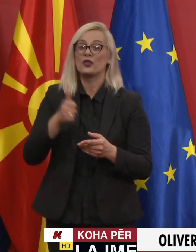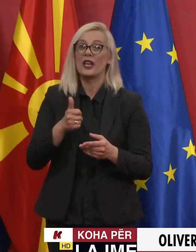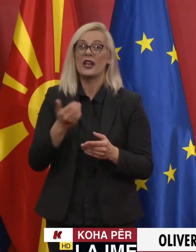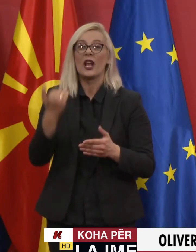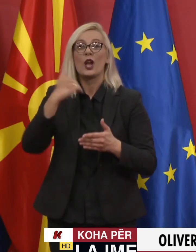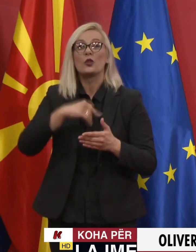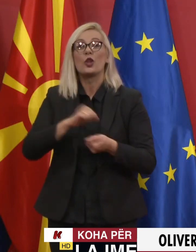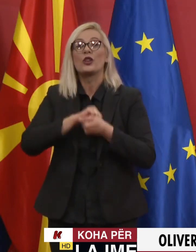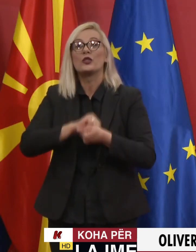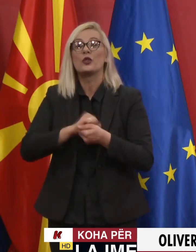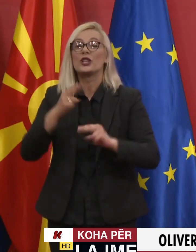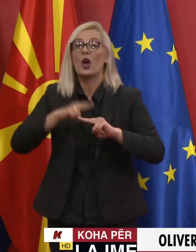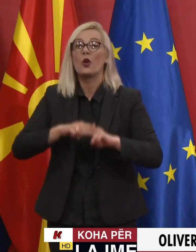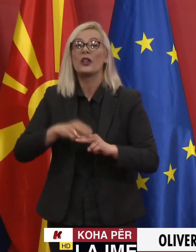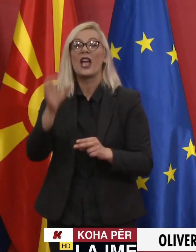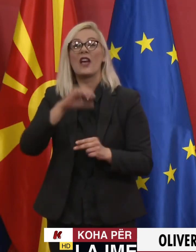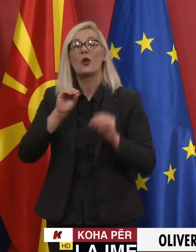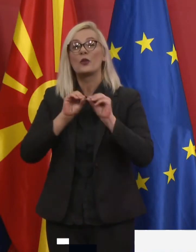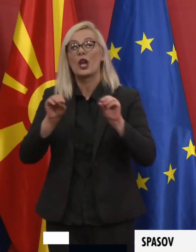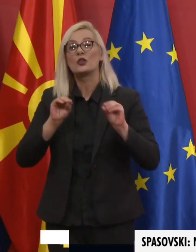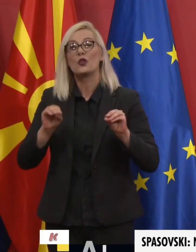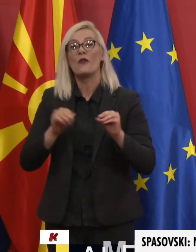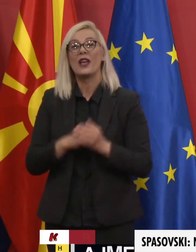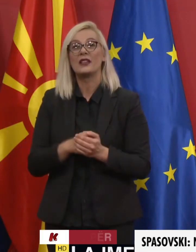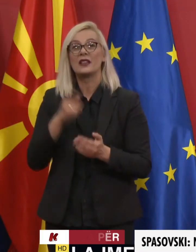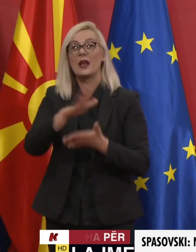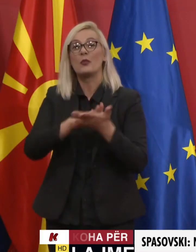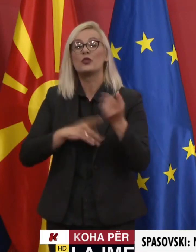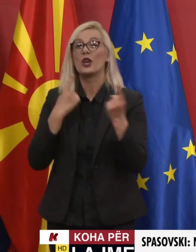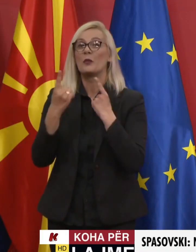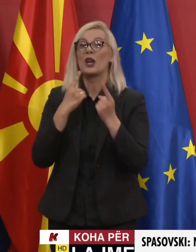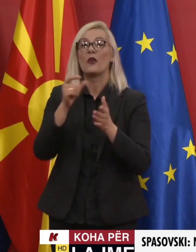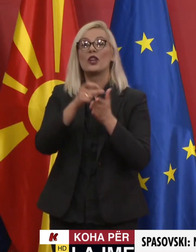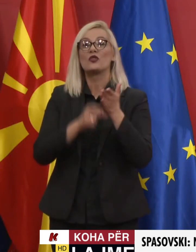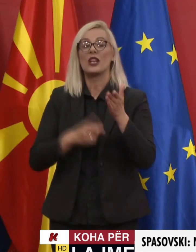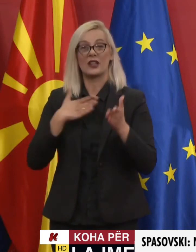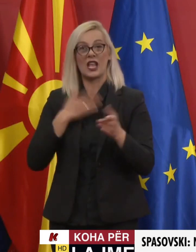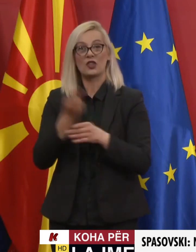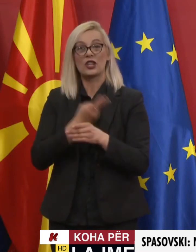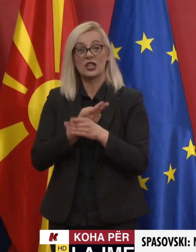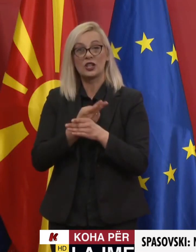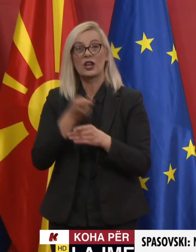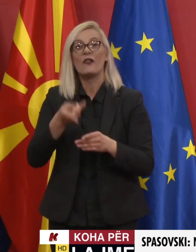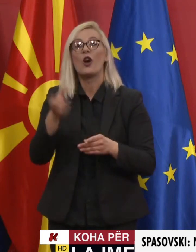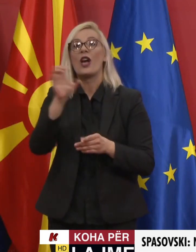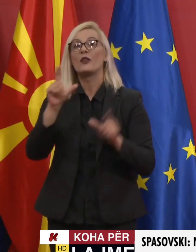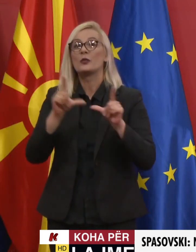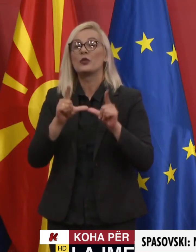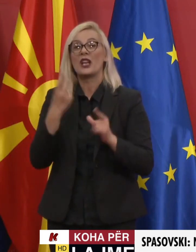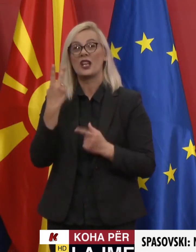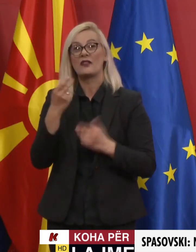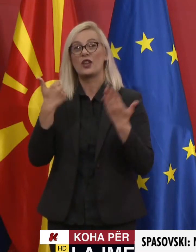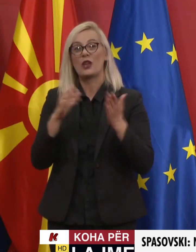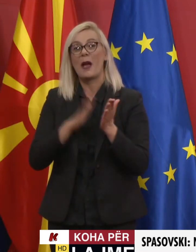istoriskata odluka në Evropskiot Sovet za poqetok në pregovorite za qlenstvo në nashtë të zemja vë Evropskatë Unia në 26.